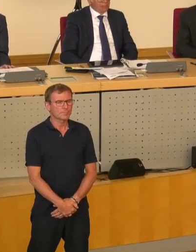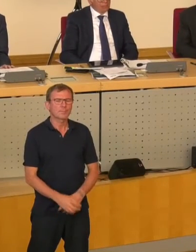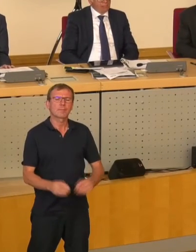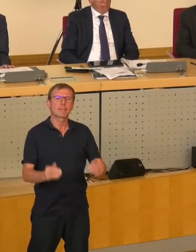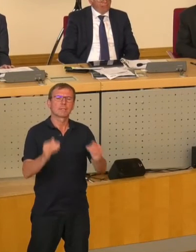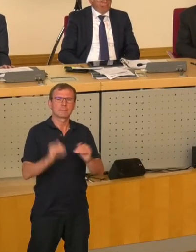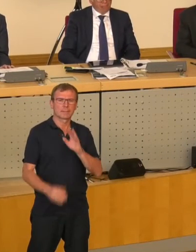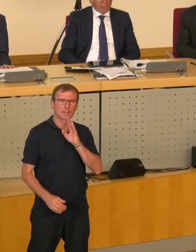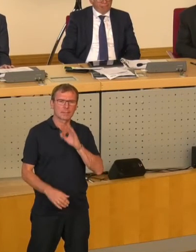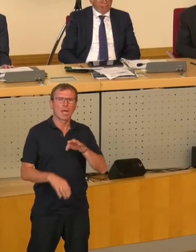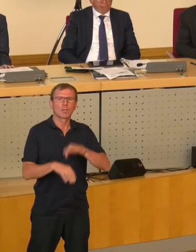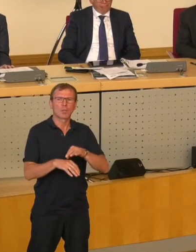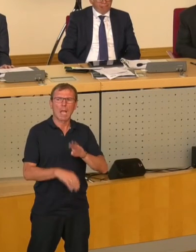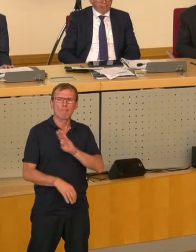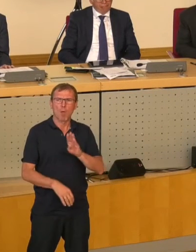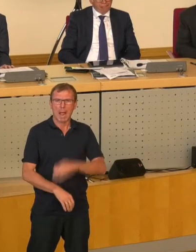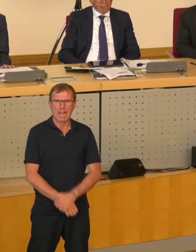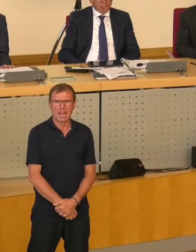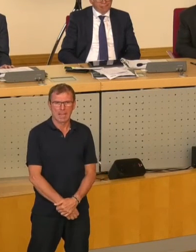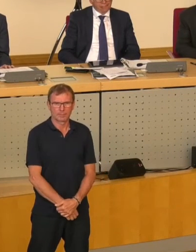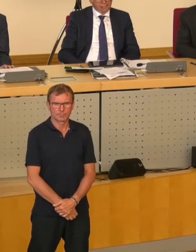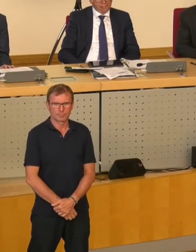Als nächster Redner Herr Dr. Böhmekund, dann Herr Engemeyer.